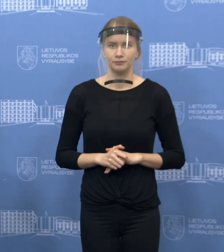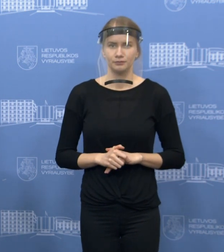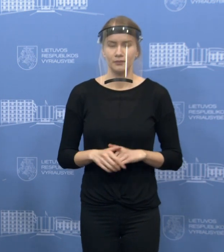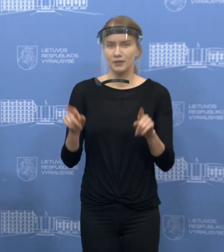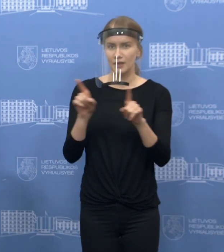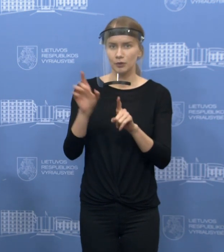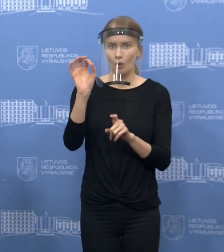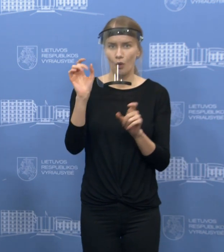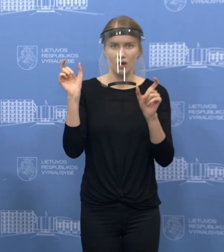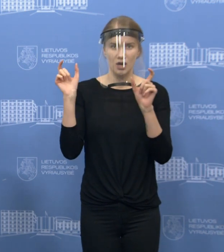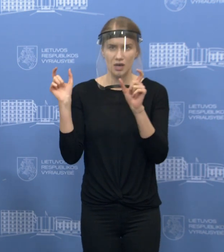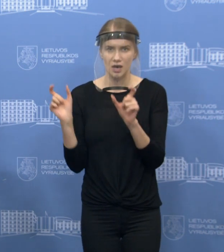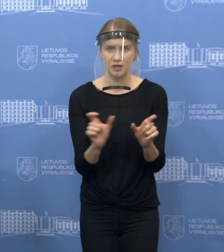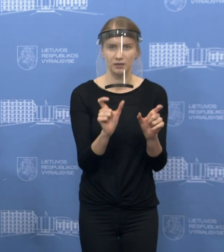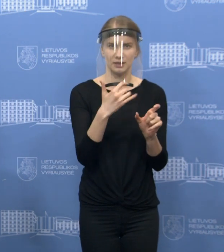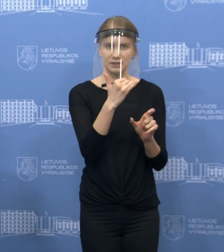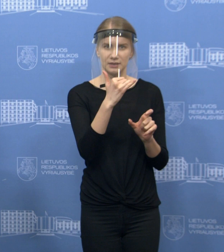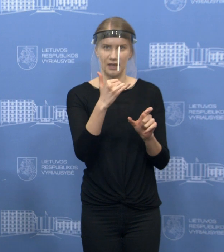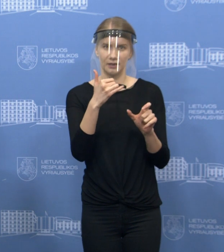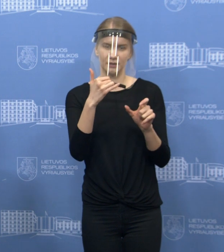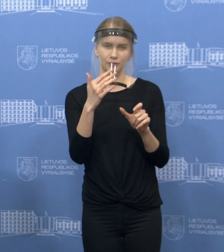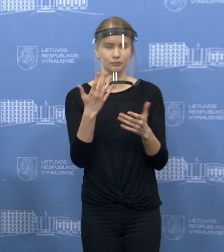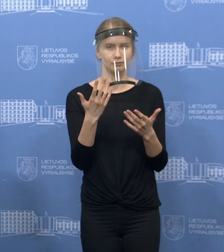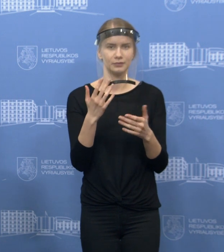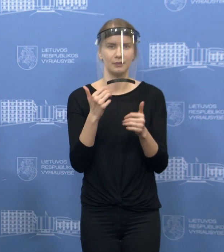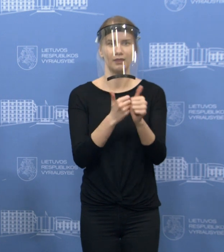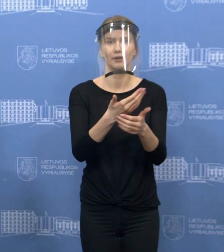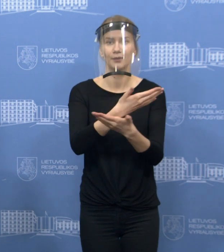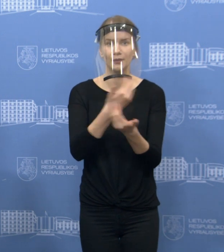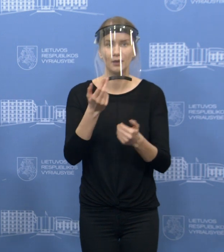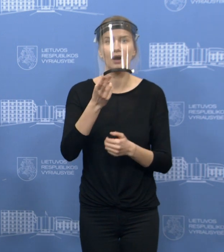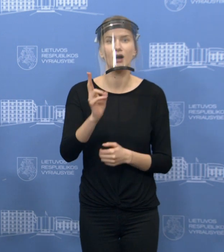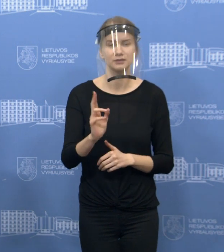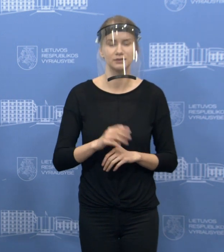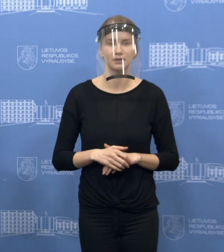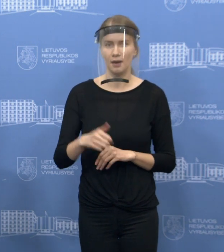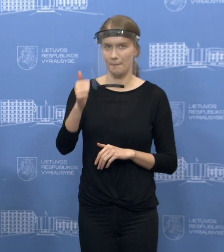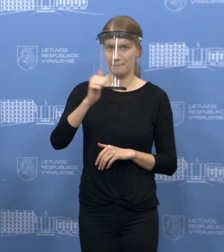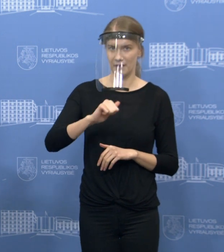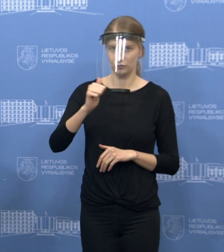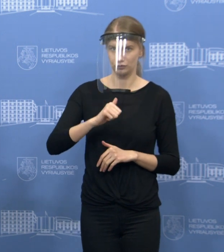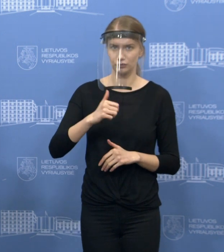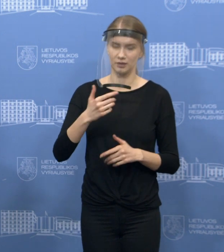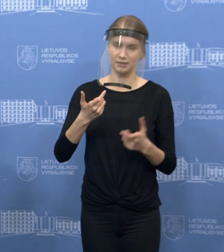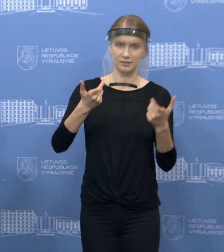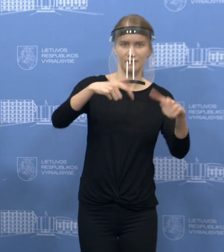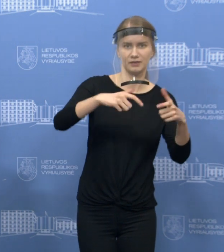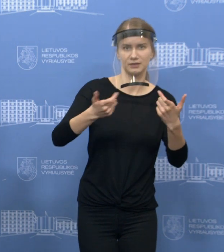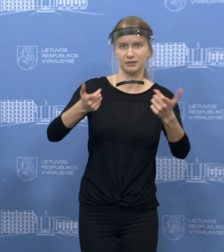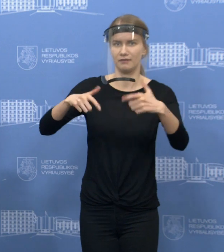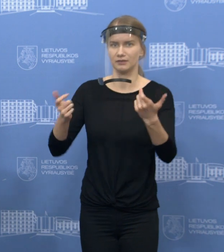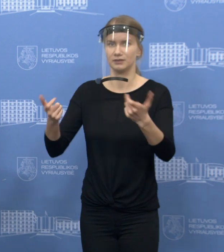karantininių pažaidimų, prevencija ir užkardinimas. Tai tokių kaip draudimas palikti savo valdybių